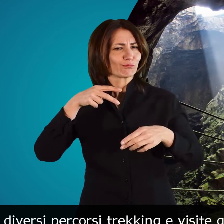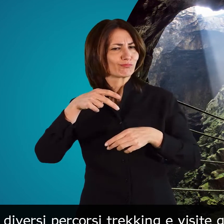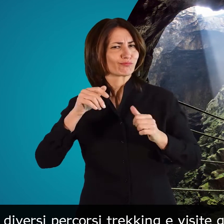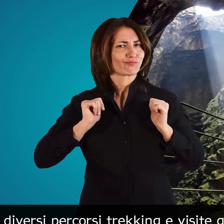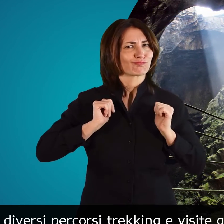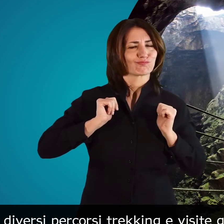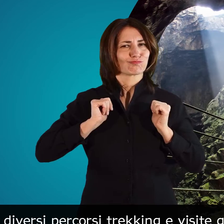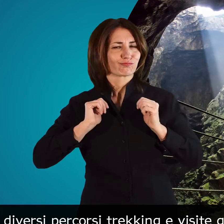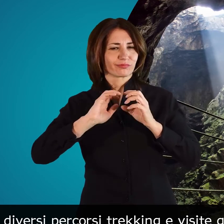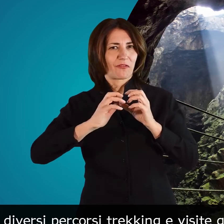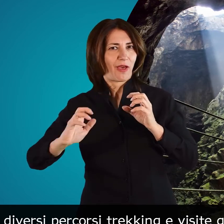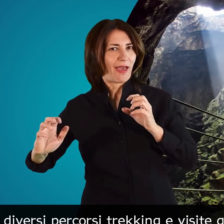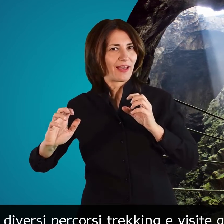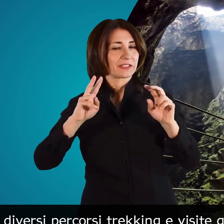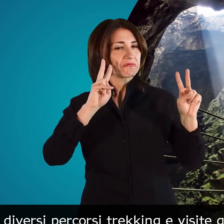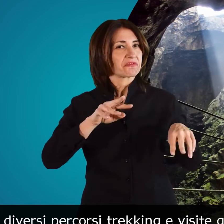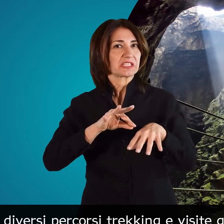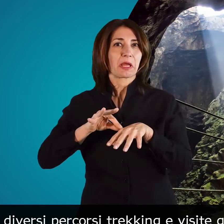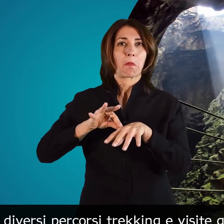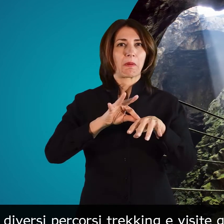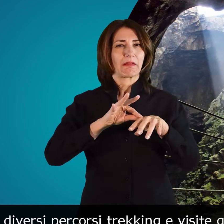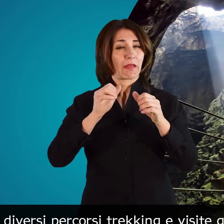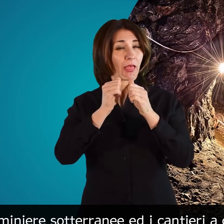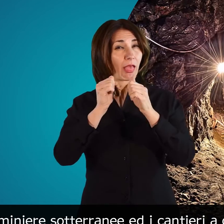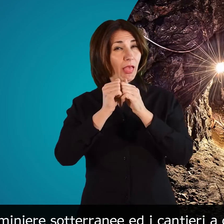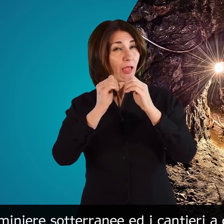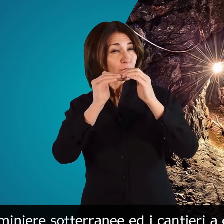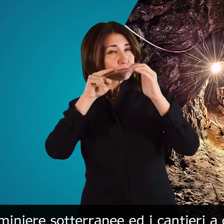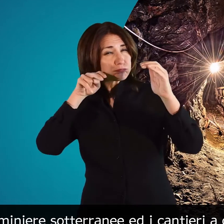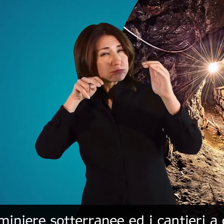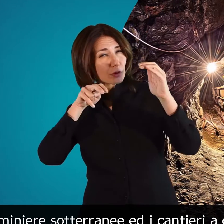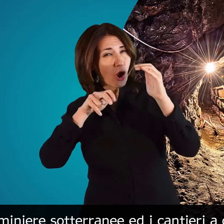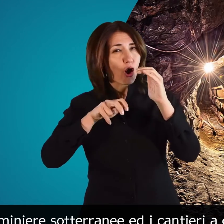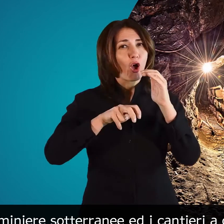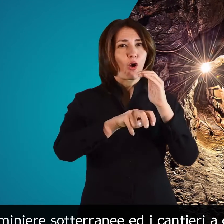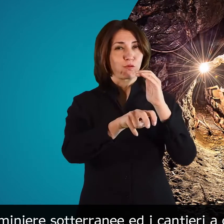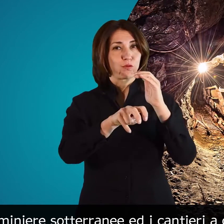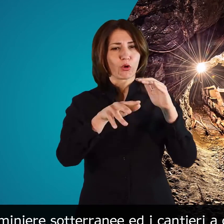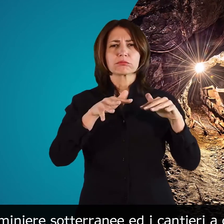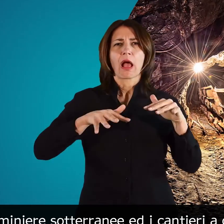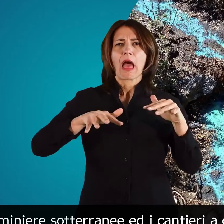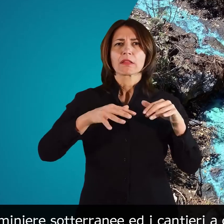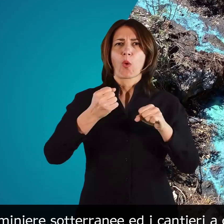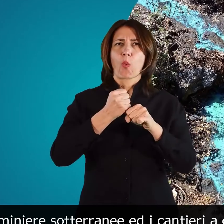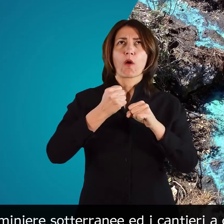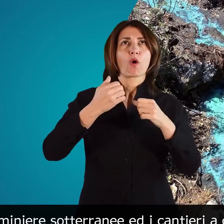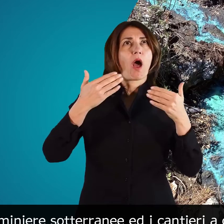percorsi e visite guidate verso le miniere sotterranee ed i cantieri a cielo